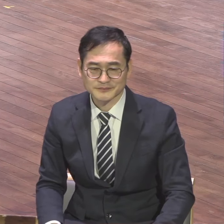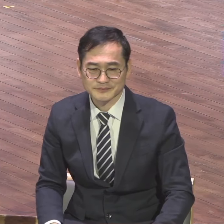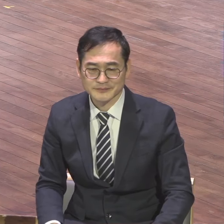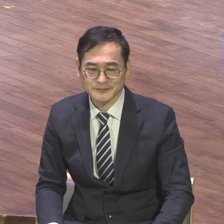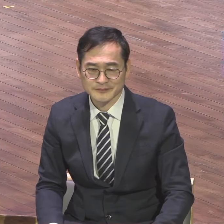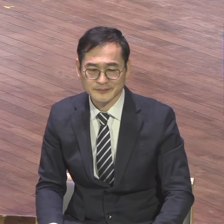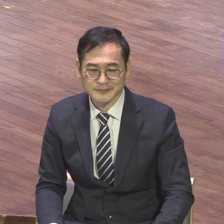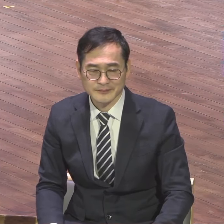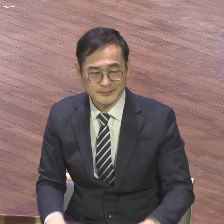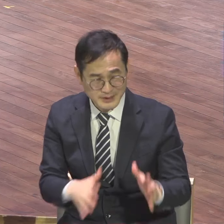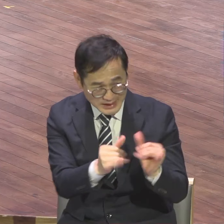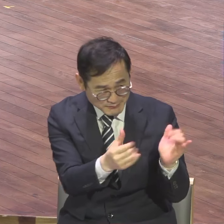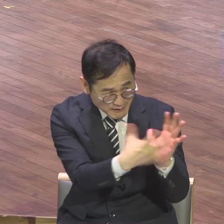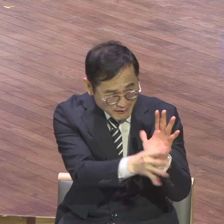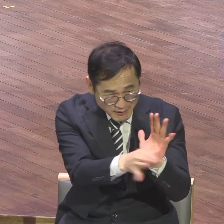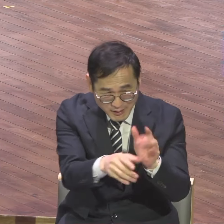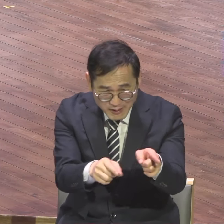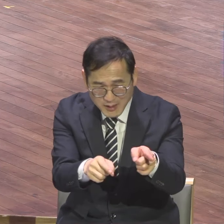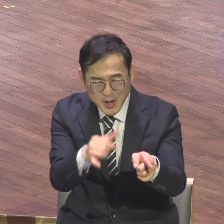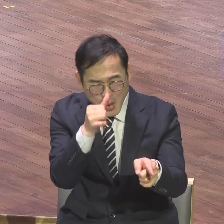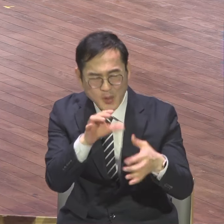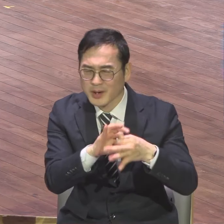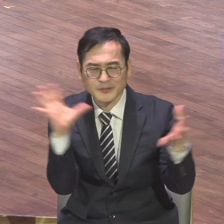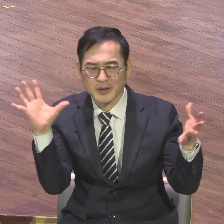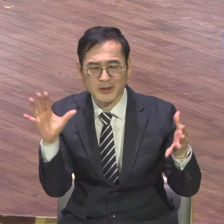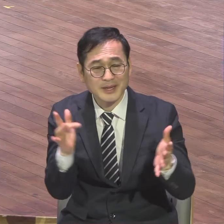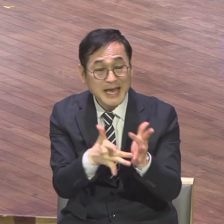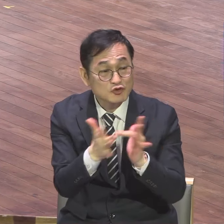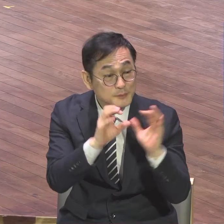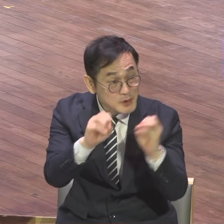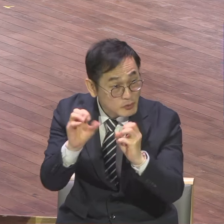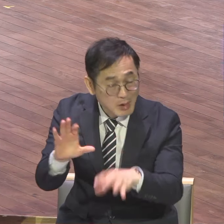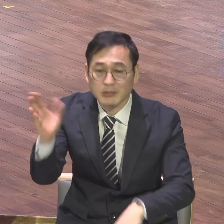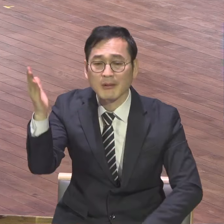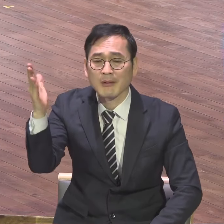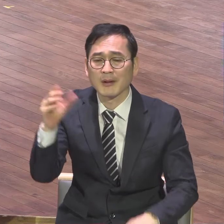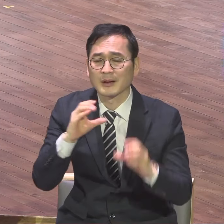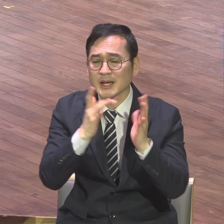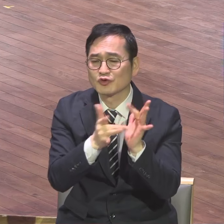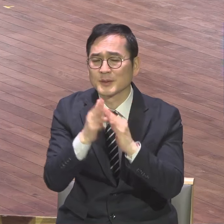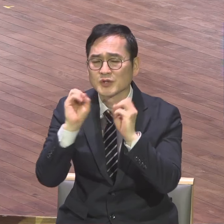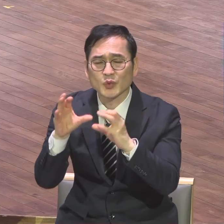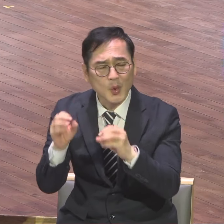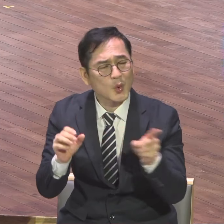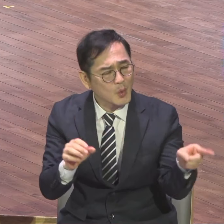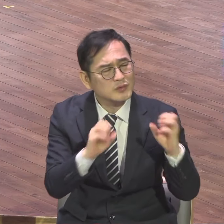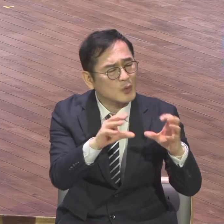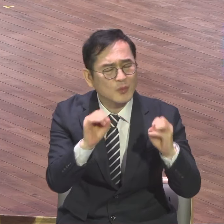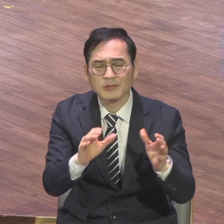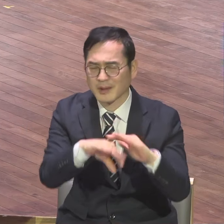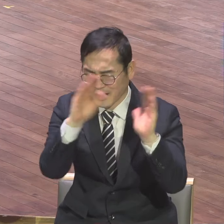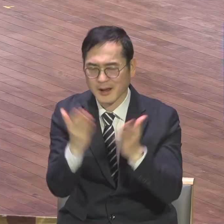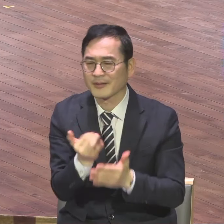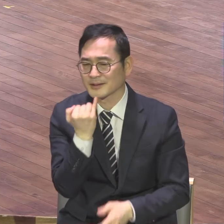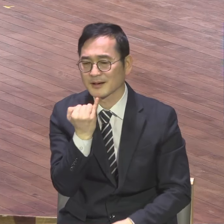기뻐하리라 사도 바울이 사실 얼마나 주의를 하악하면서 고난당했어요